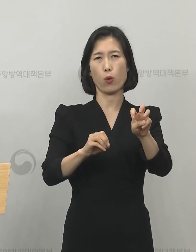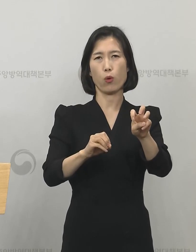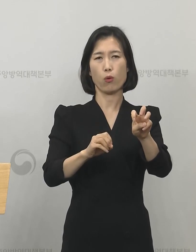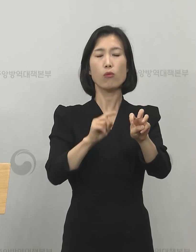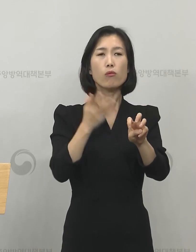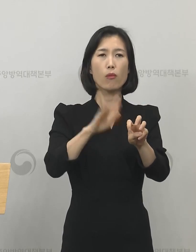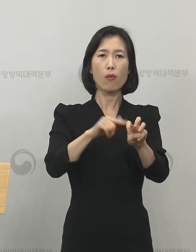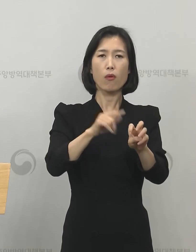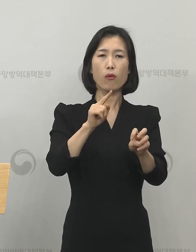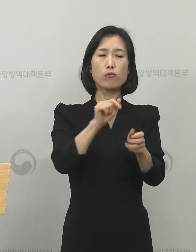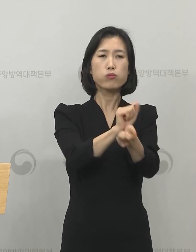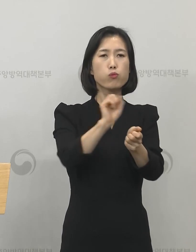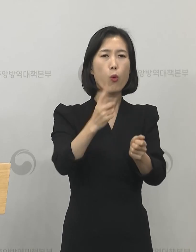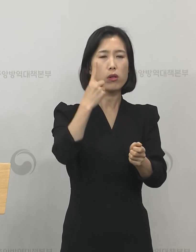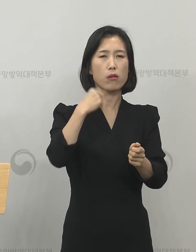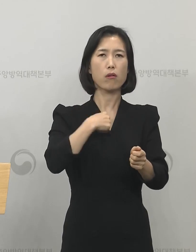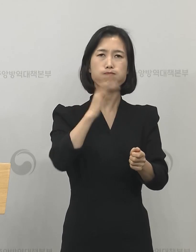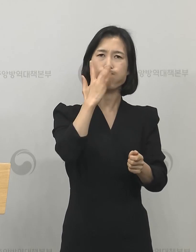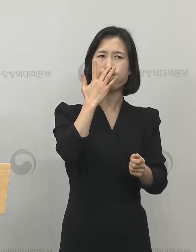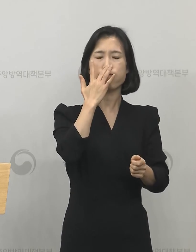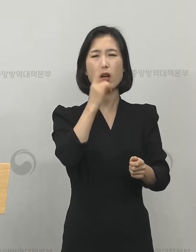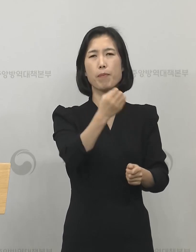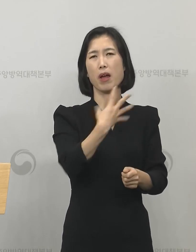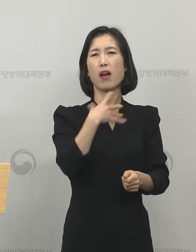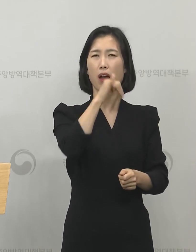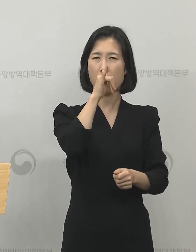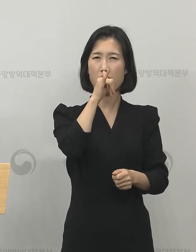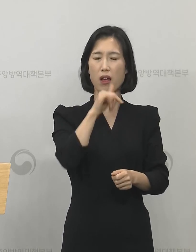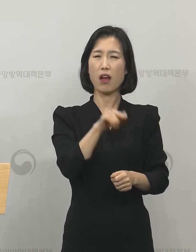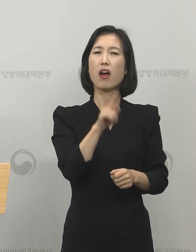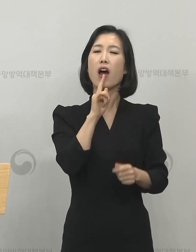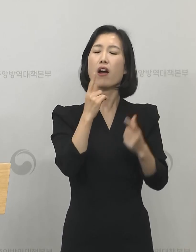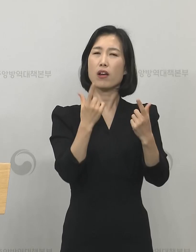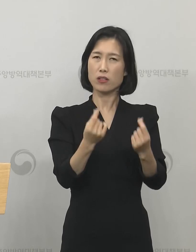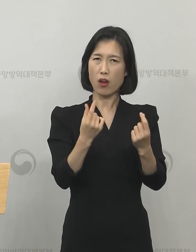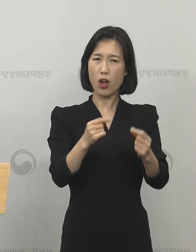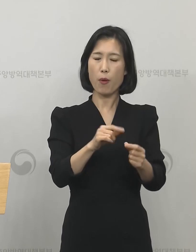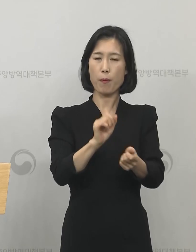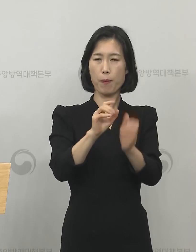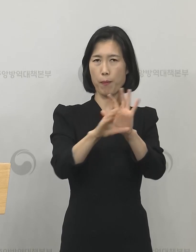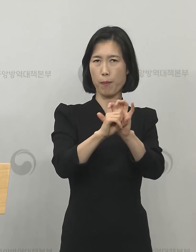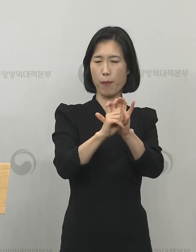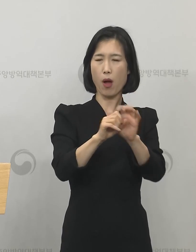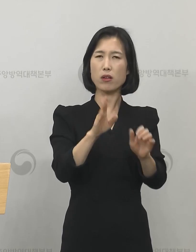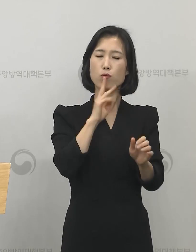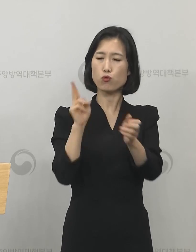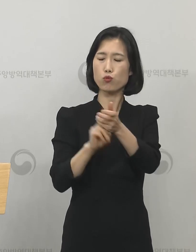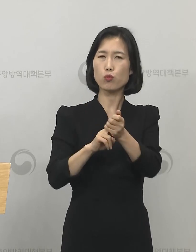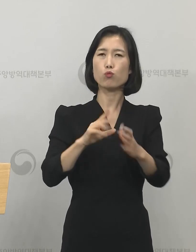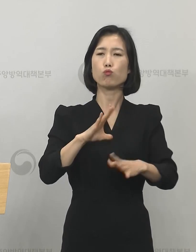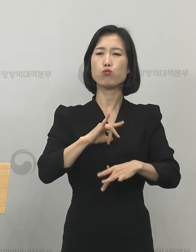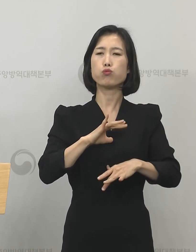이렇듯 코로나19 바이러스는 조용한 전파자, 무서운 전염력을 보여주고 있습니다.